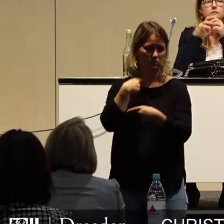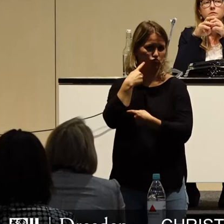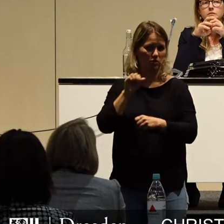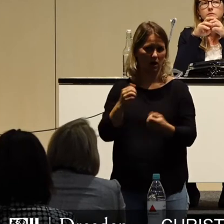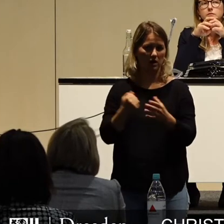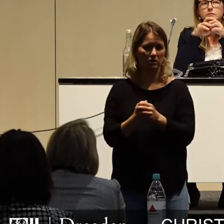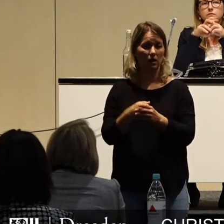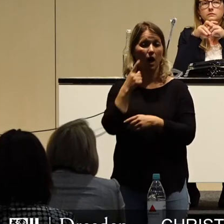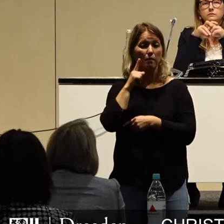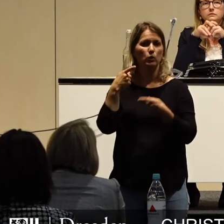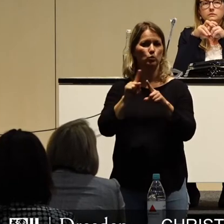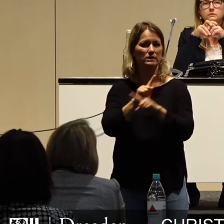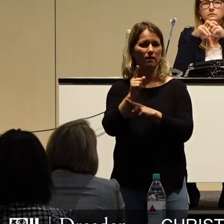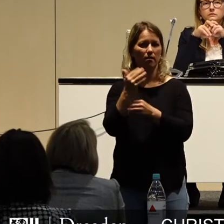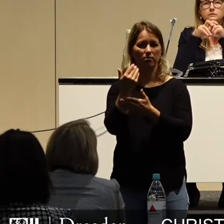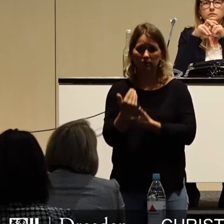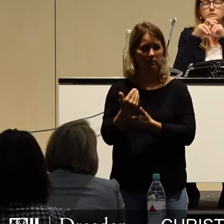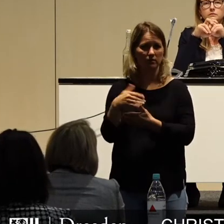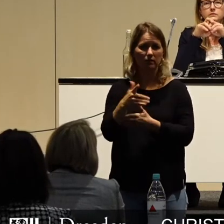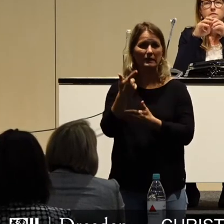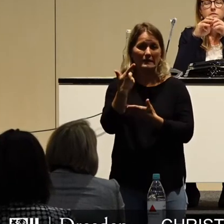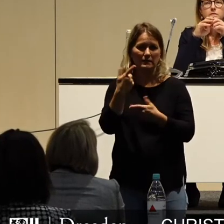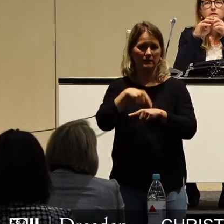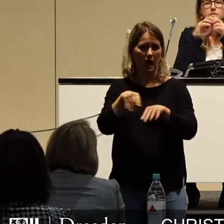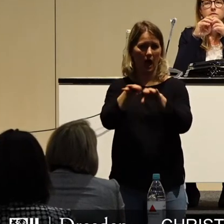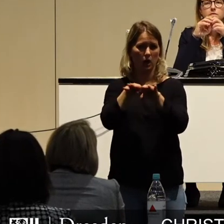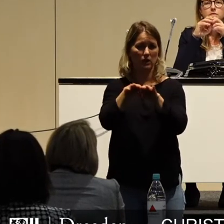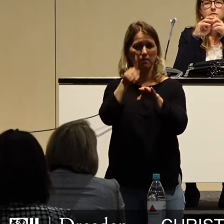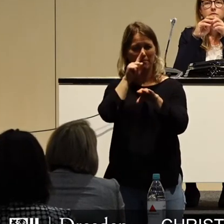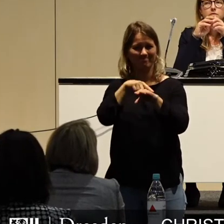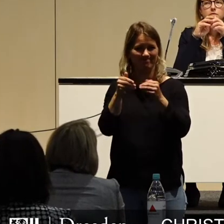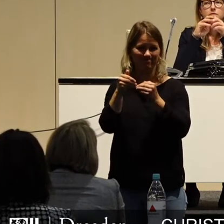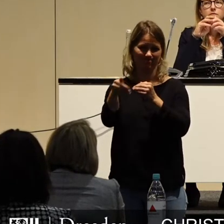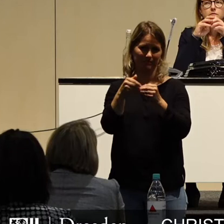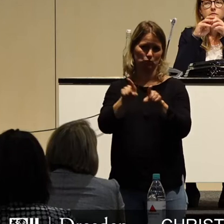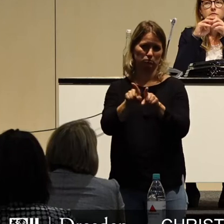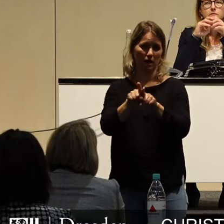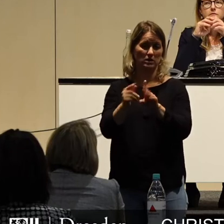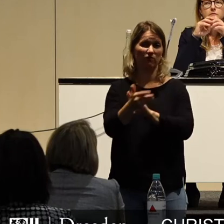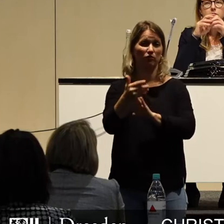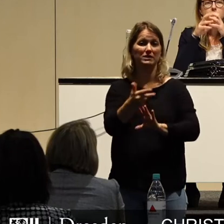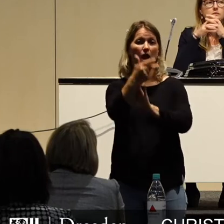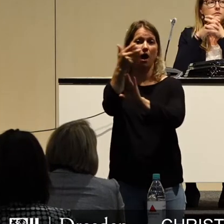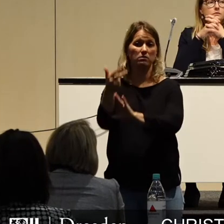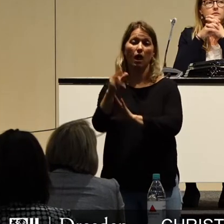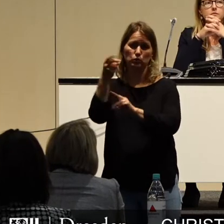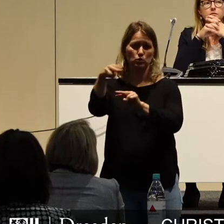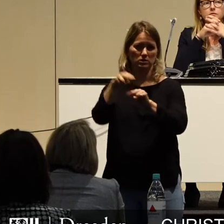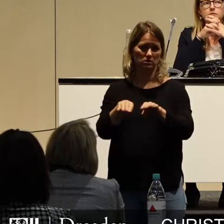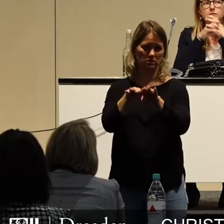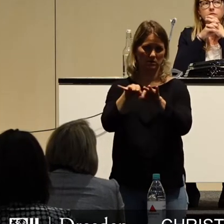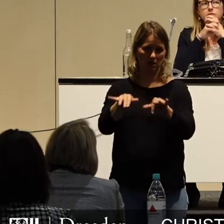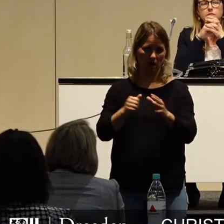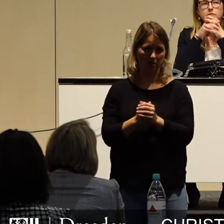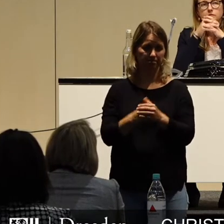kurzzeitigen Einbrüche zu überbrücken. Das muss dann aber in einem angemessenen Zeitraum von maximal fünf bis acht Jahren auch wieder abgebaut werden. Gleichzeitig